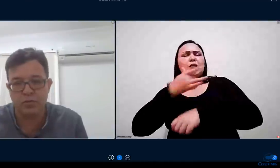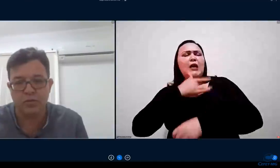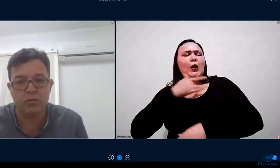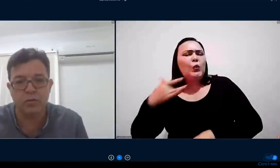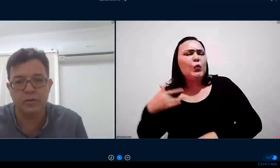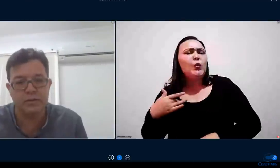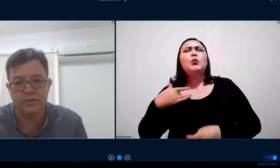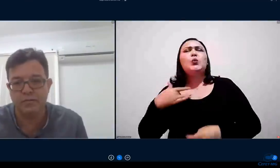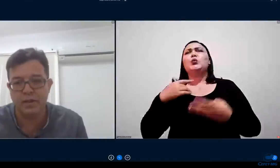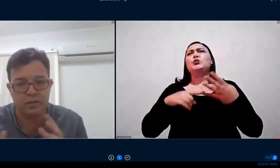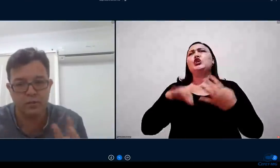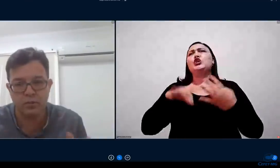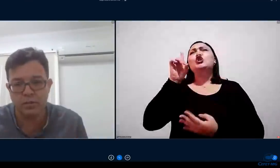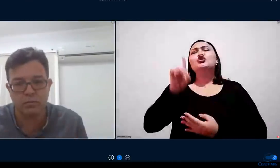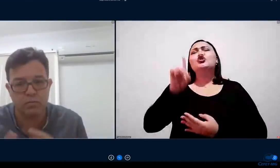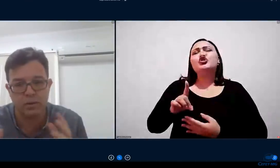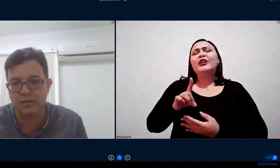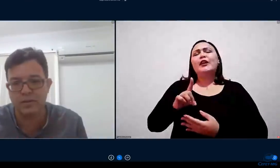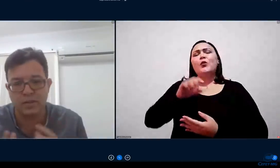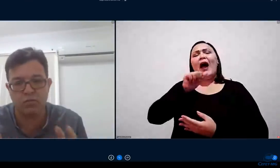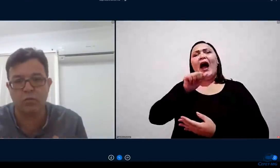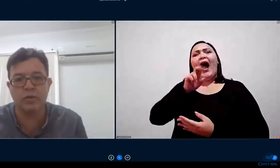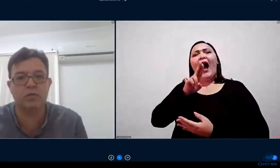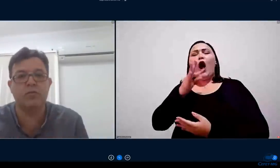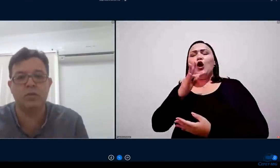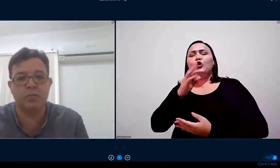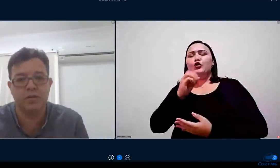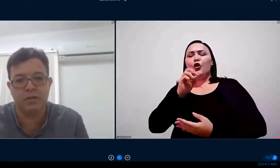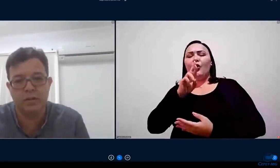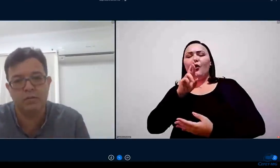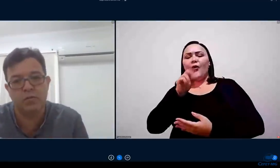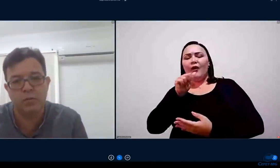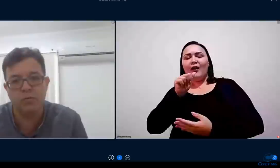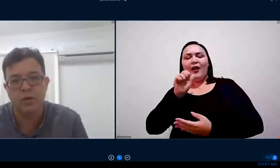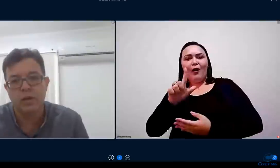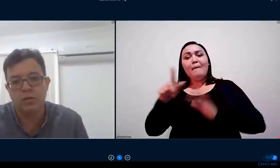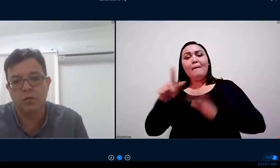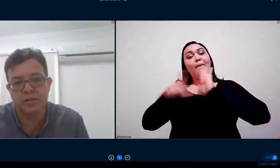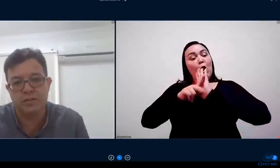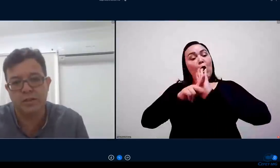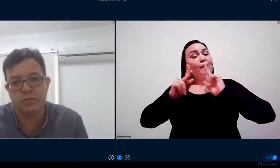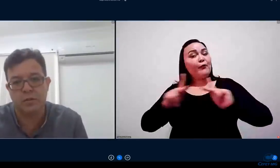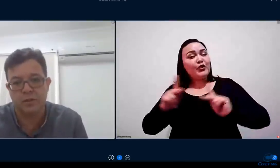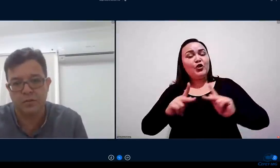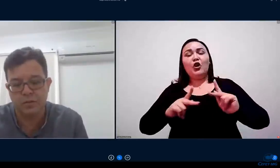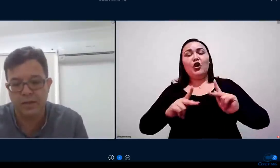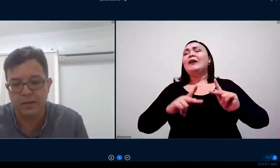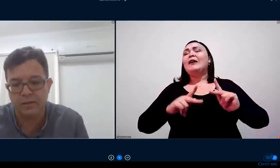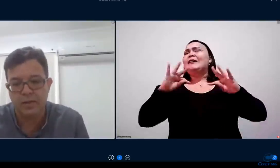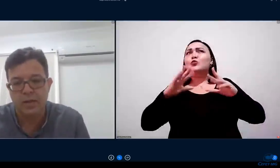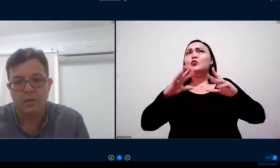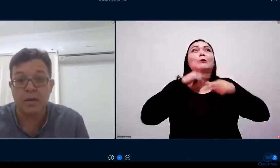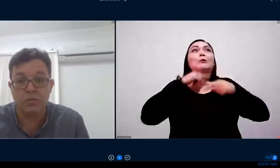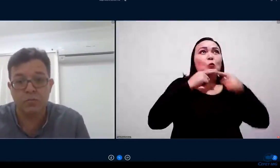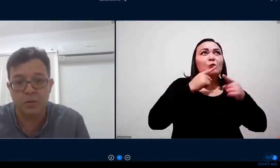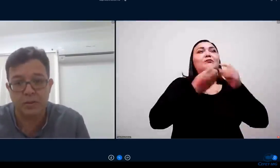autorais dos professores e se inversa sobre todas as questões que foram apresentando nós fomos normatizando o total são dez mais um